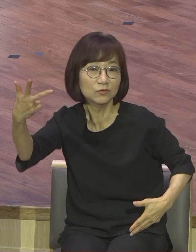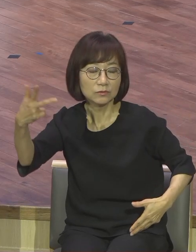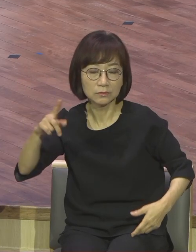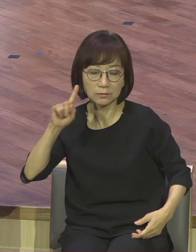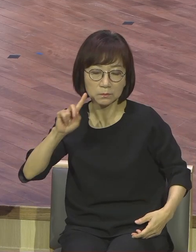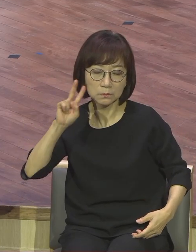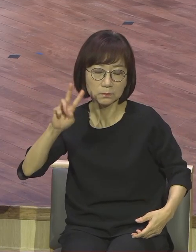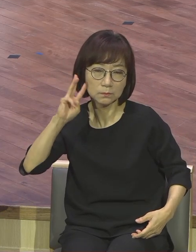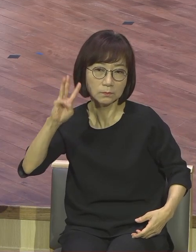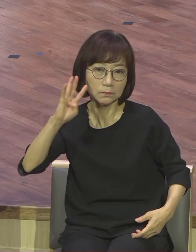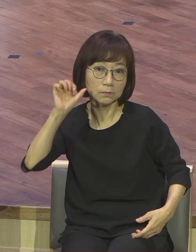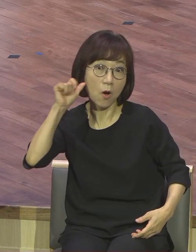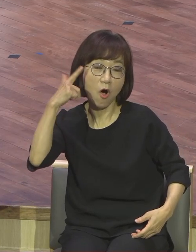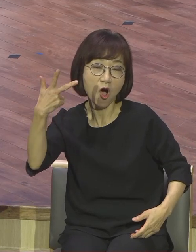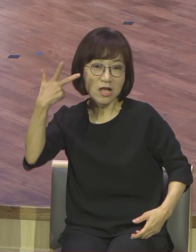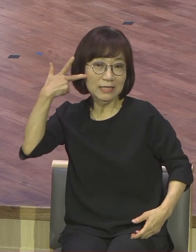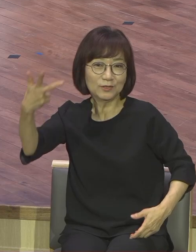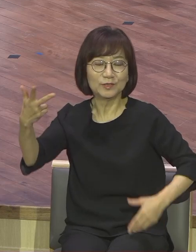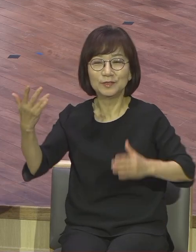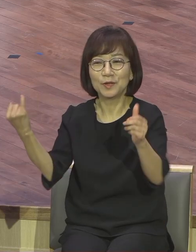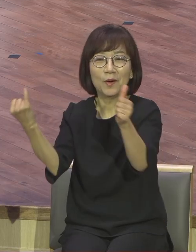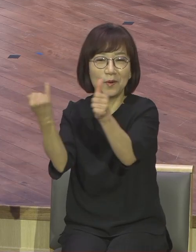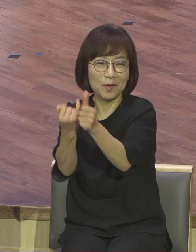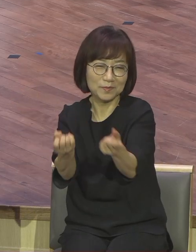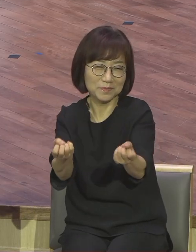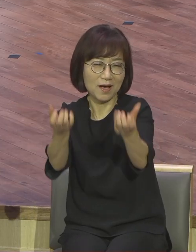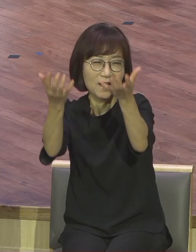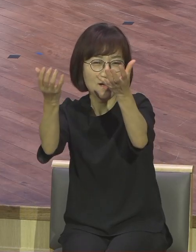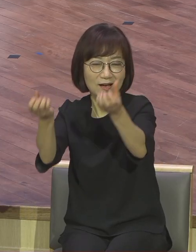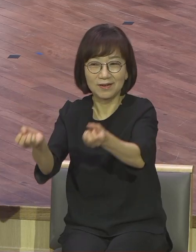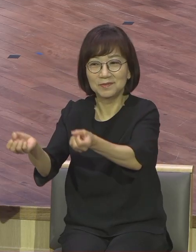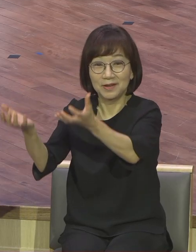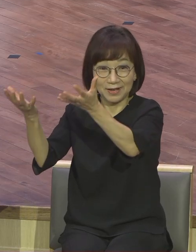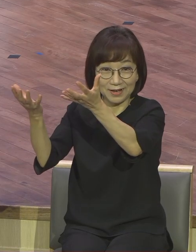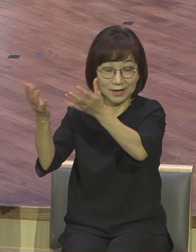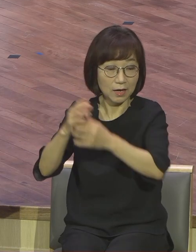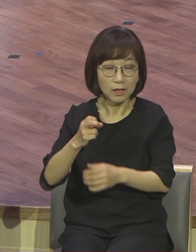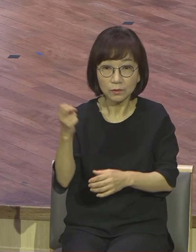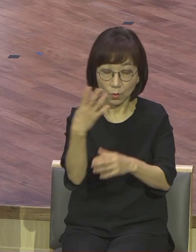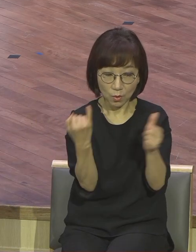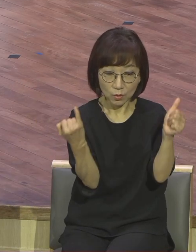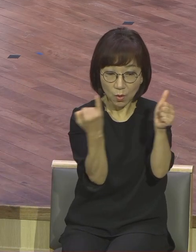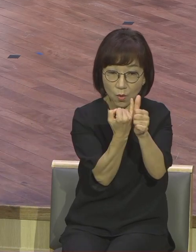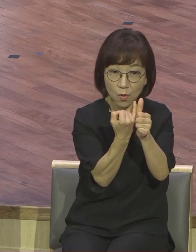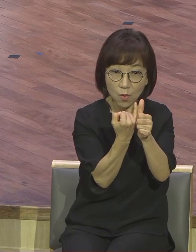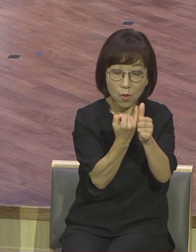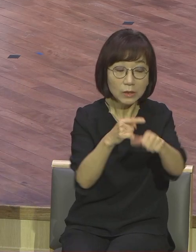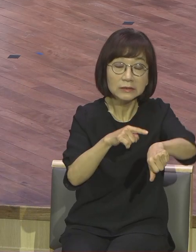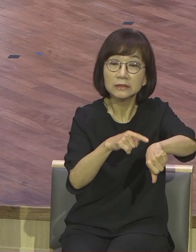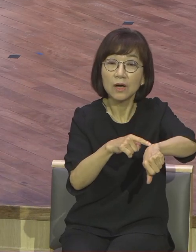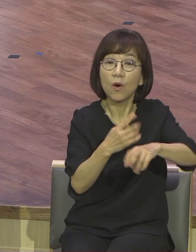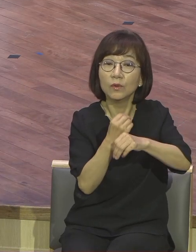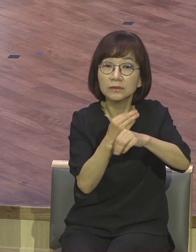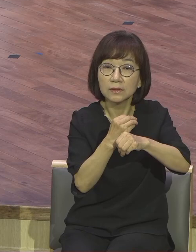그렇게 이어집니다. 그리고 결혼식은 대낮에 하는 것이 아니라 일반적으로 보통 해가